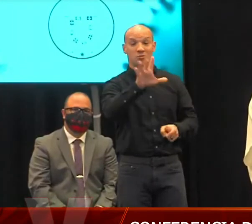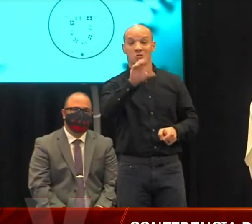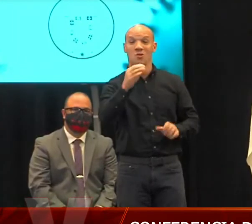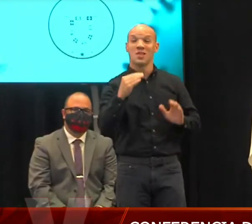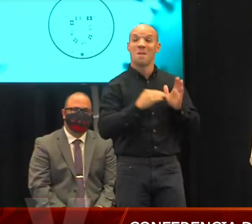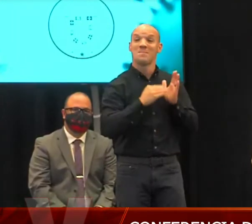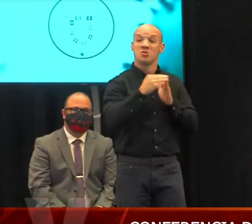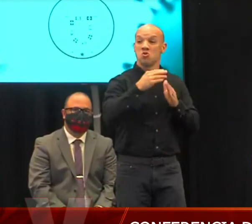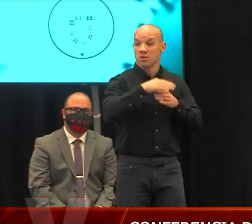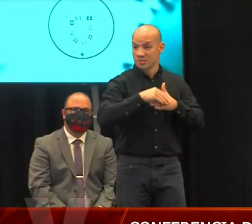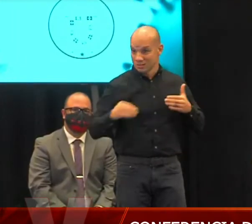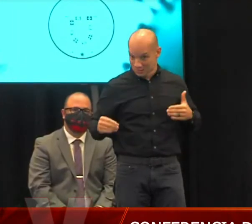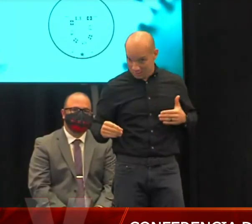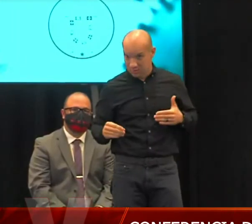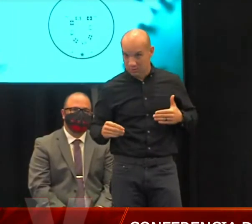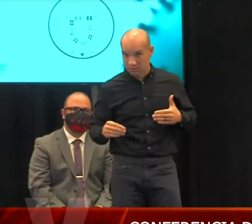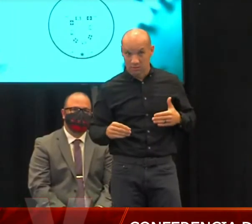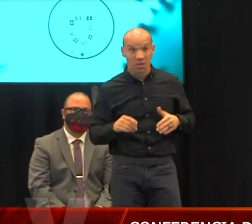aumento en su